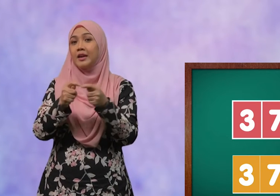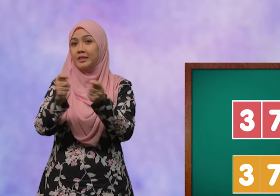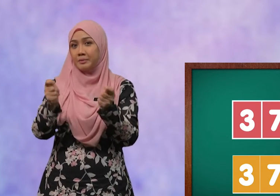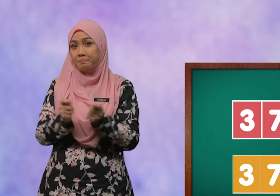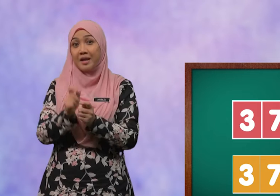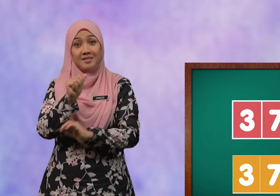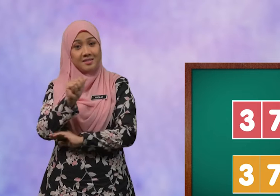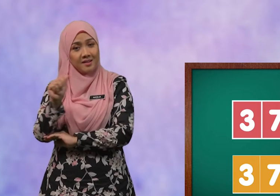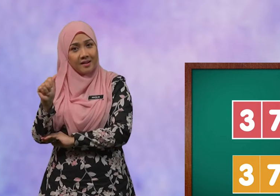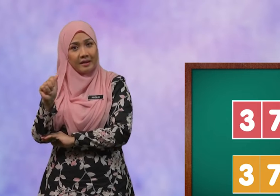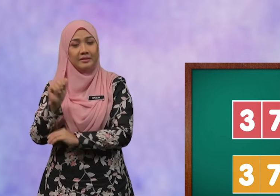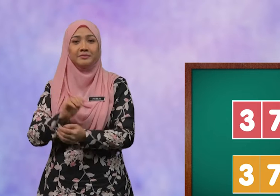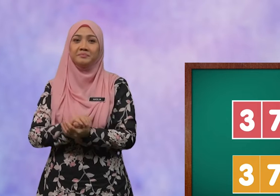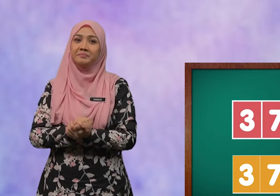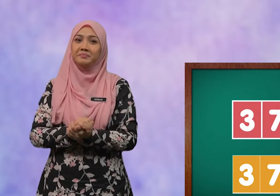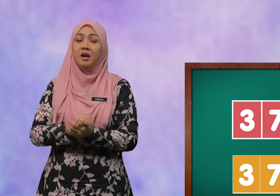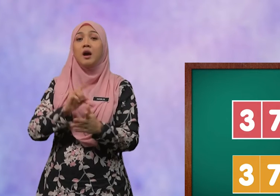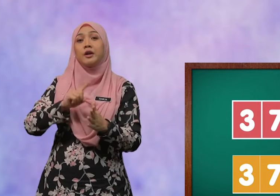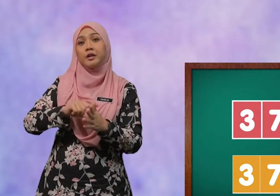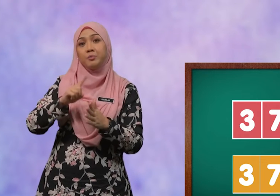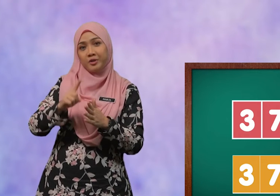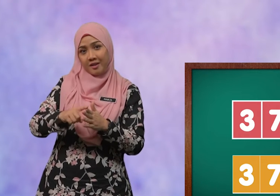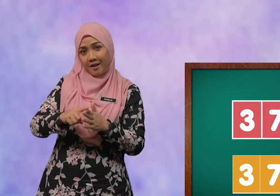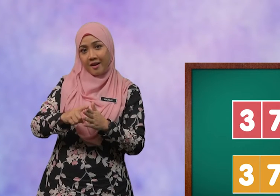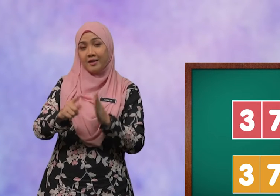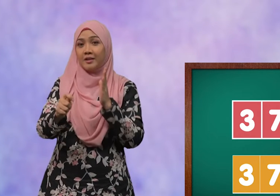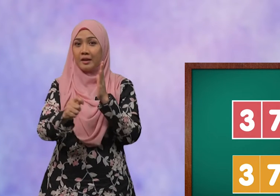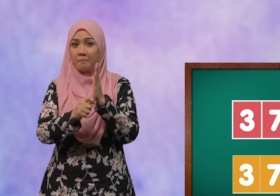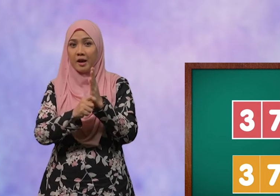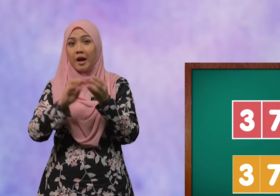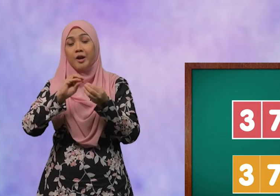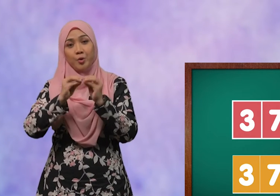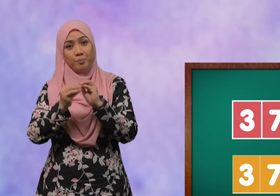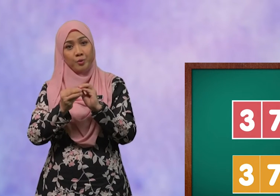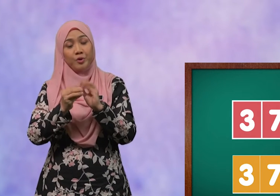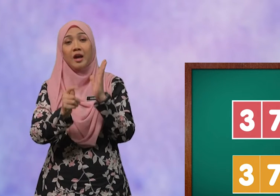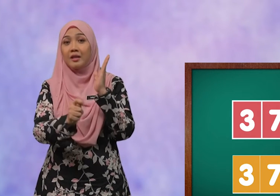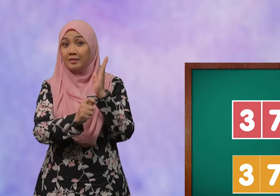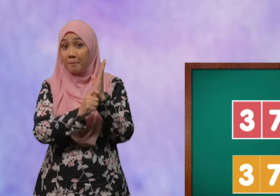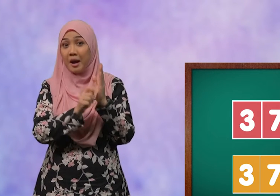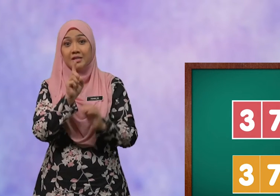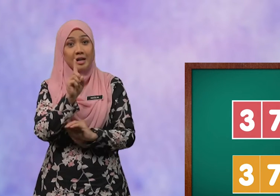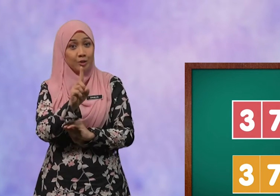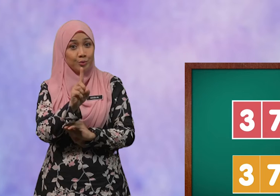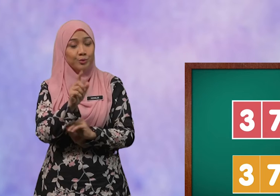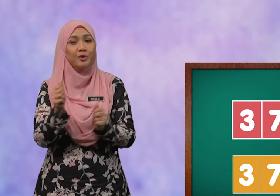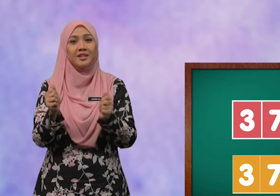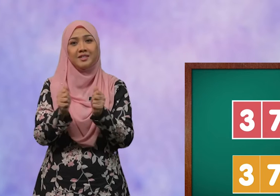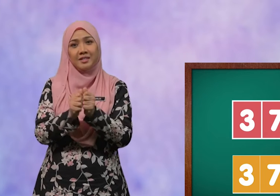tempat sah. Kemudian, tambahkan nombor tambah satu dengan